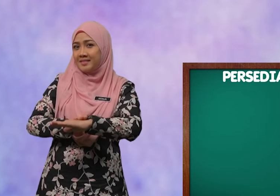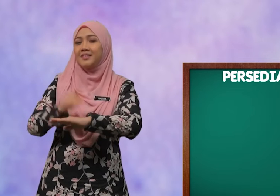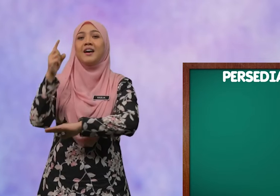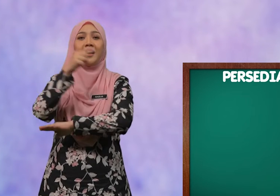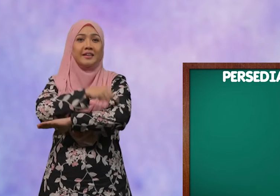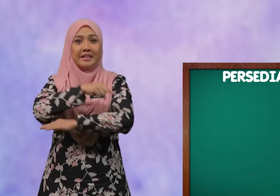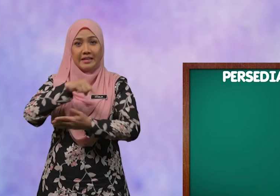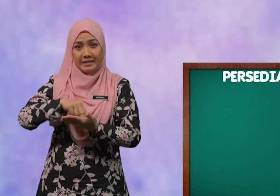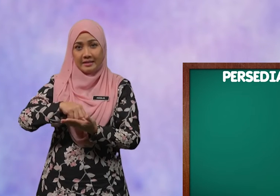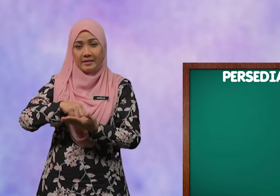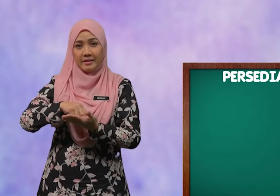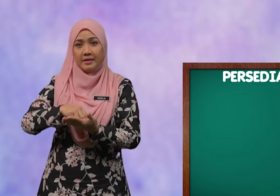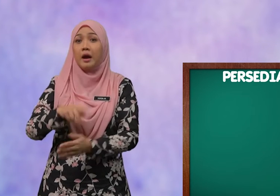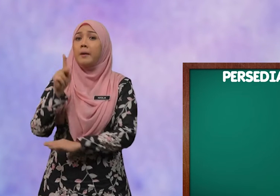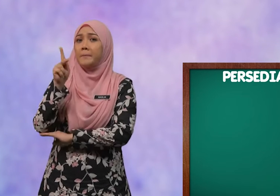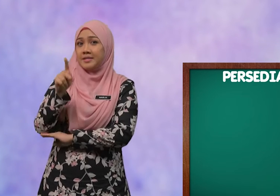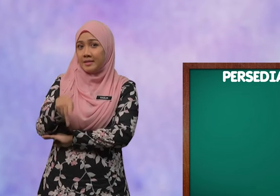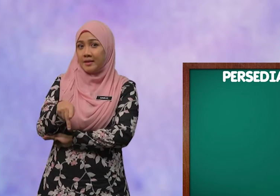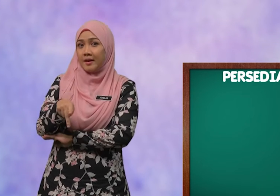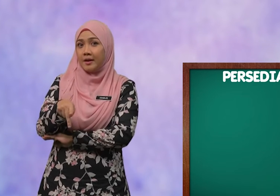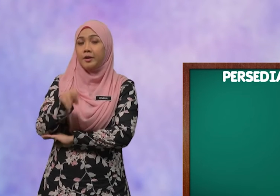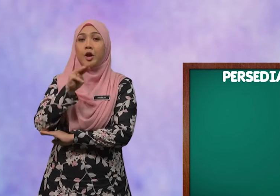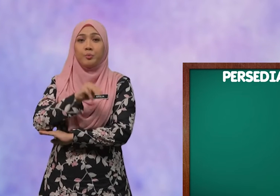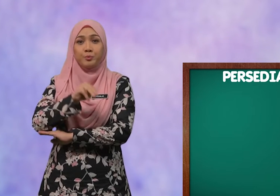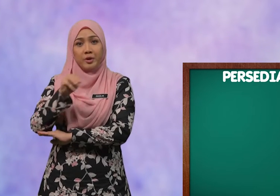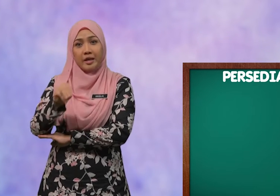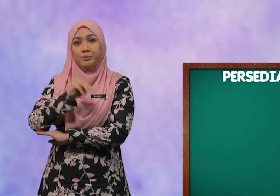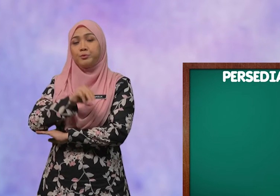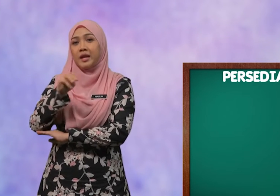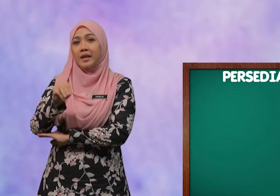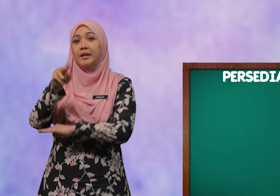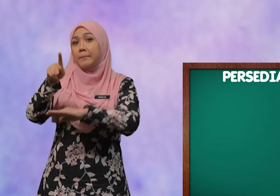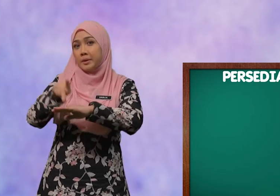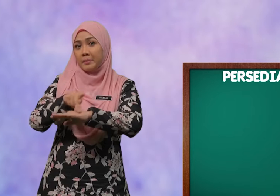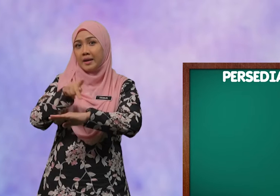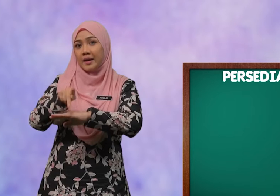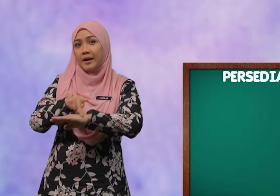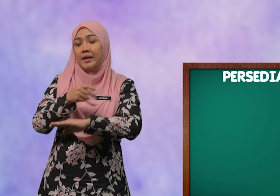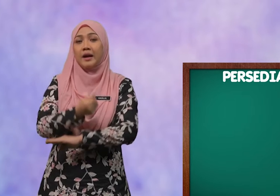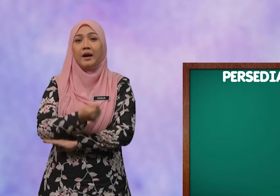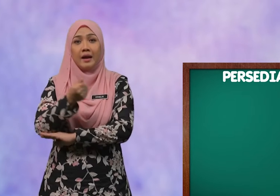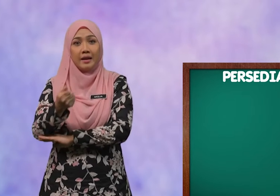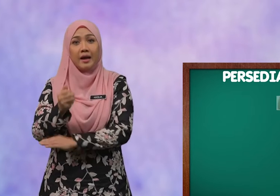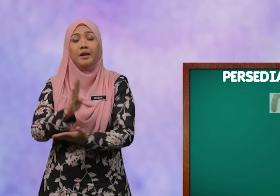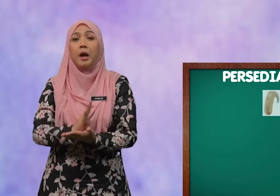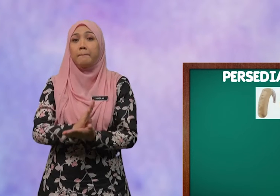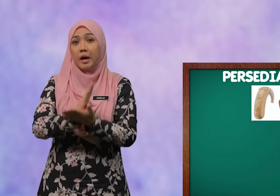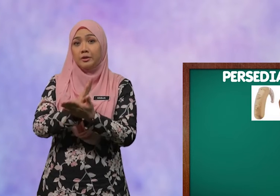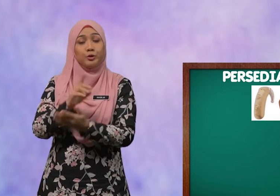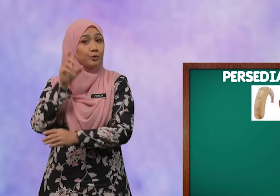hari ini, pastikan murid-murid memakai alat bantu